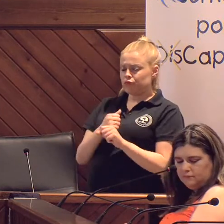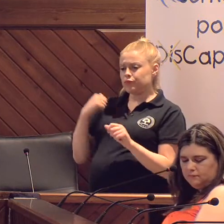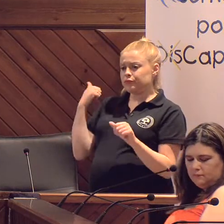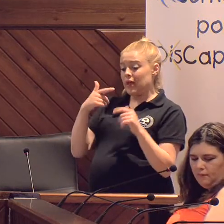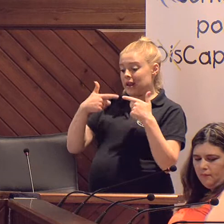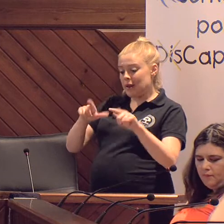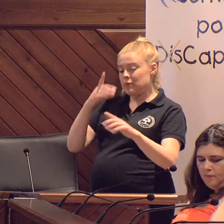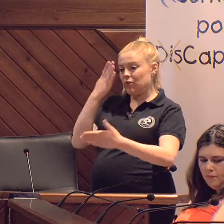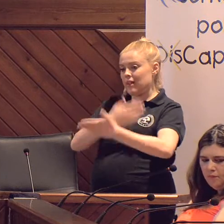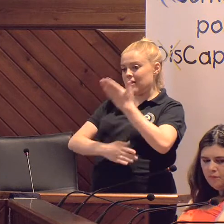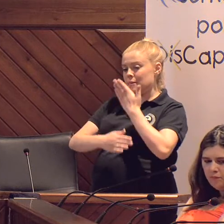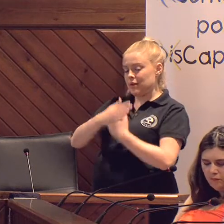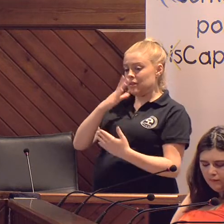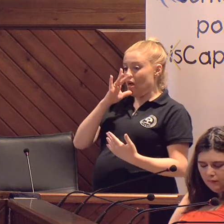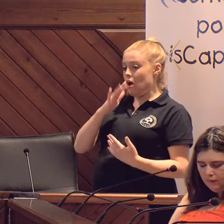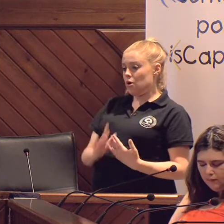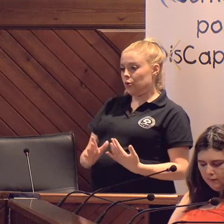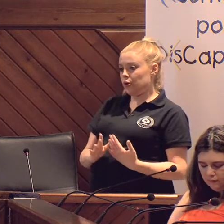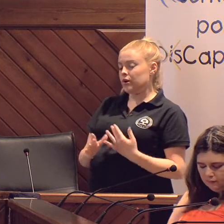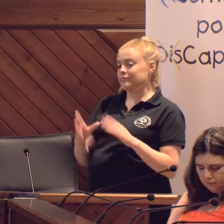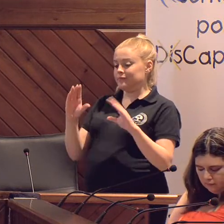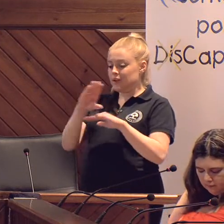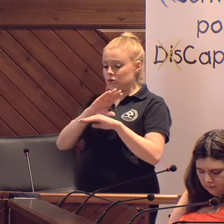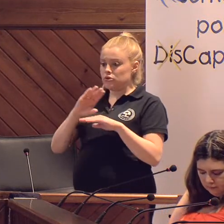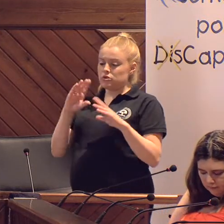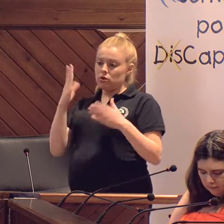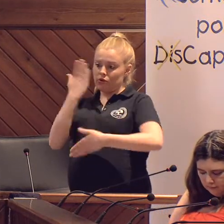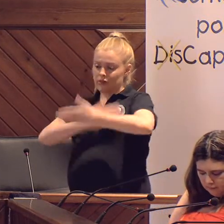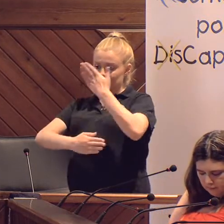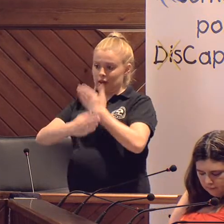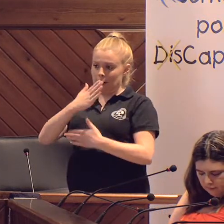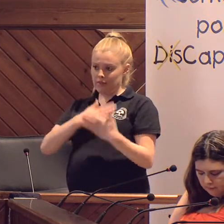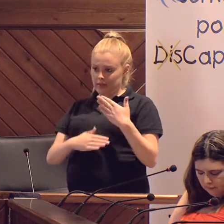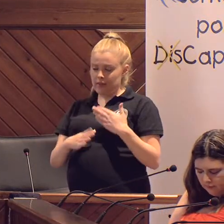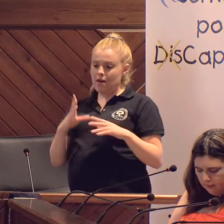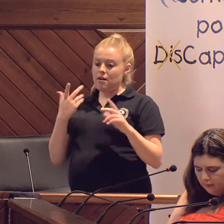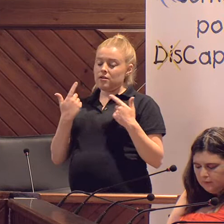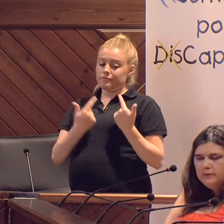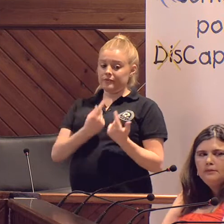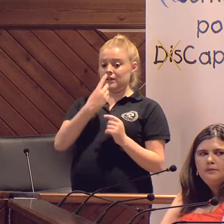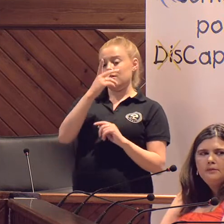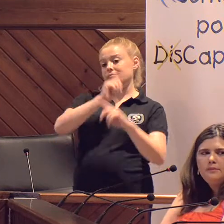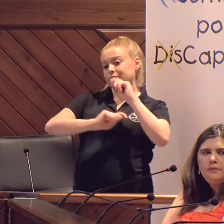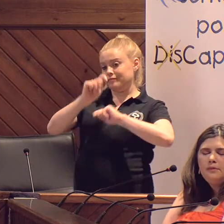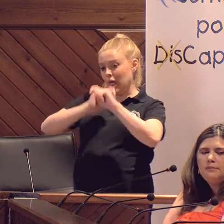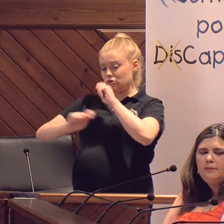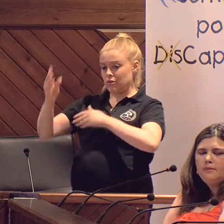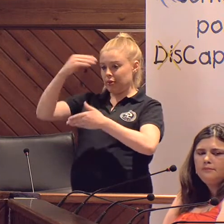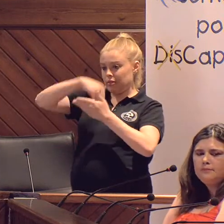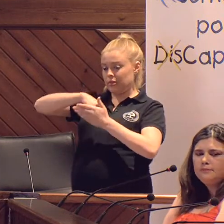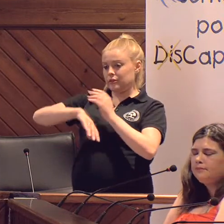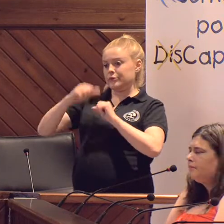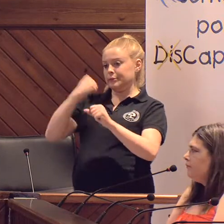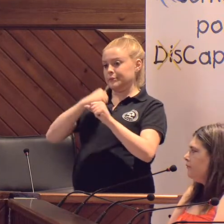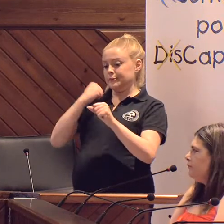ámbito de la discapacidad y actualmente a través del Consejo Sectorial de la Discapacidad, formado por diferentes entidades y colectivos que